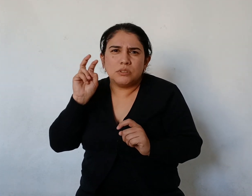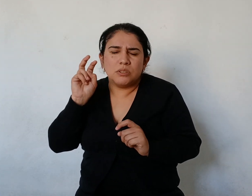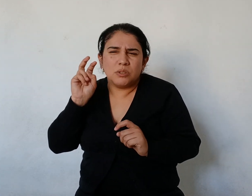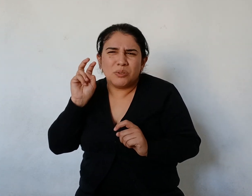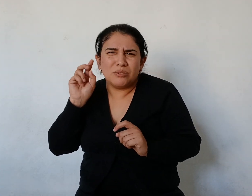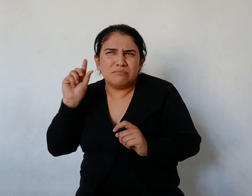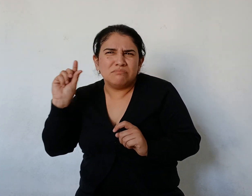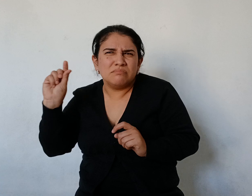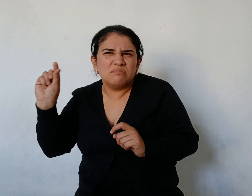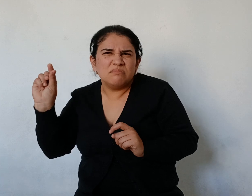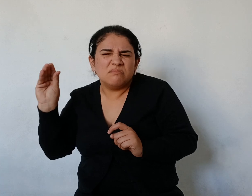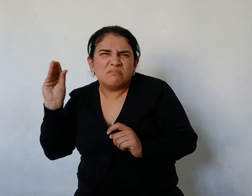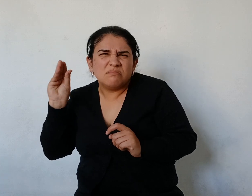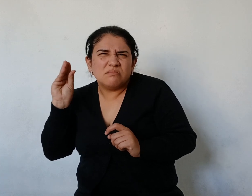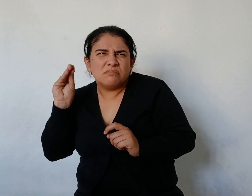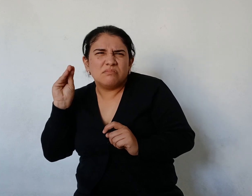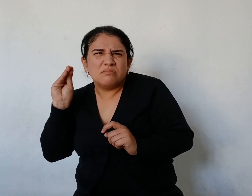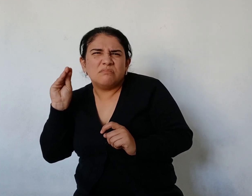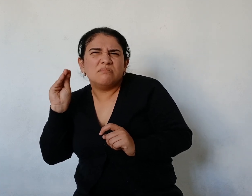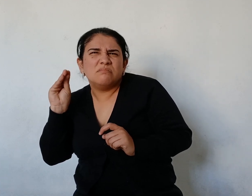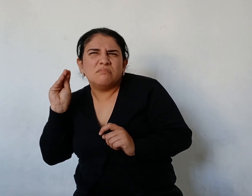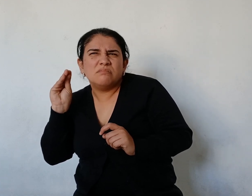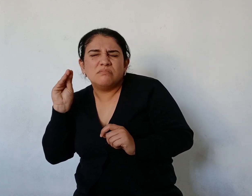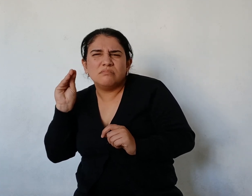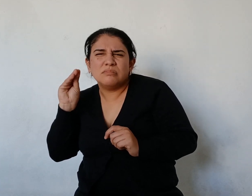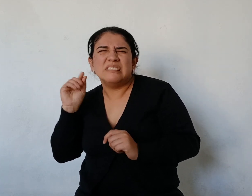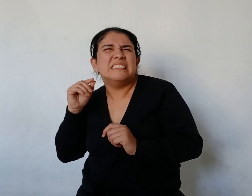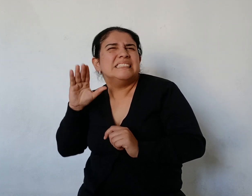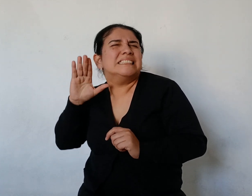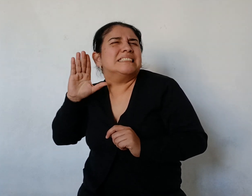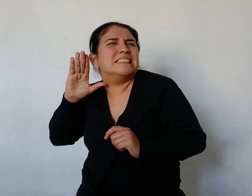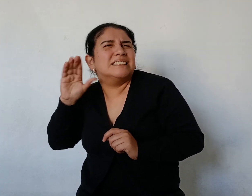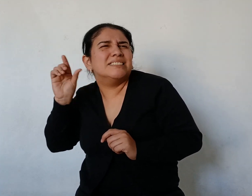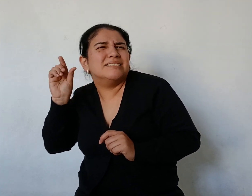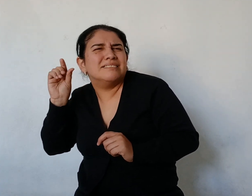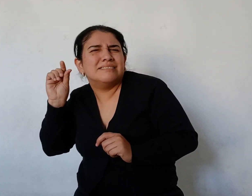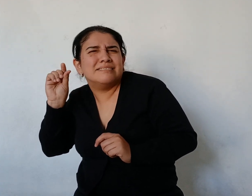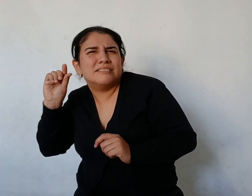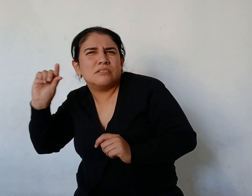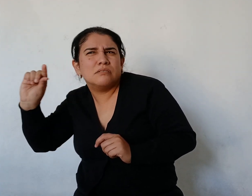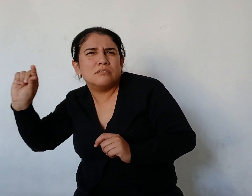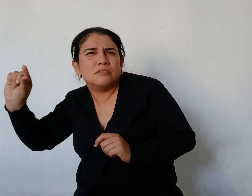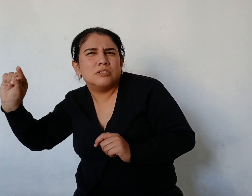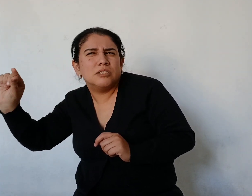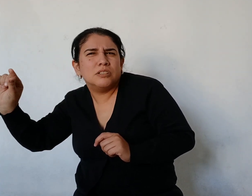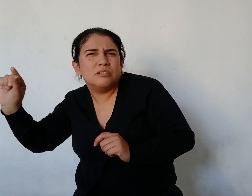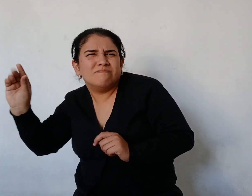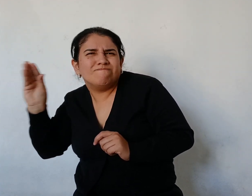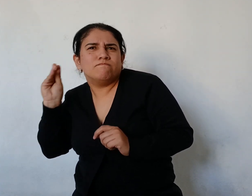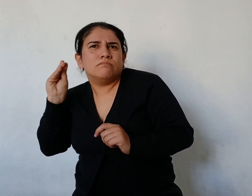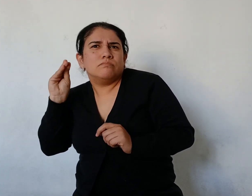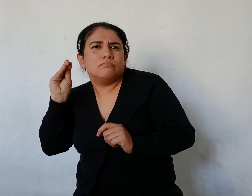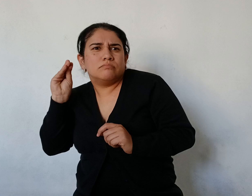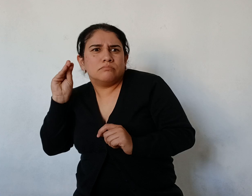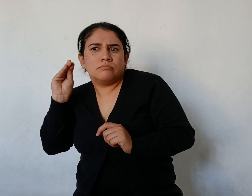Restó oídos y lejos, muy lejos Huyó efectivamente un ruido